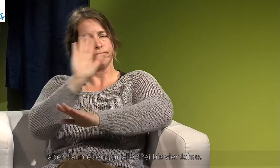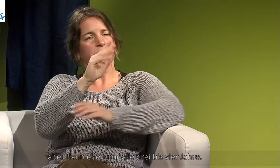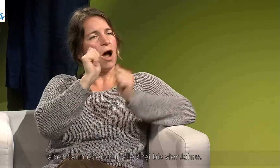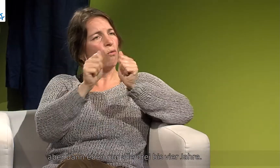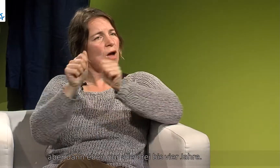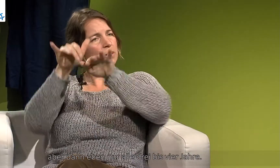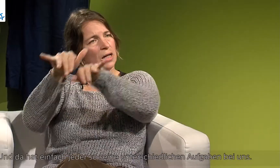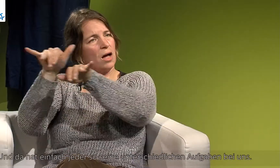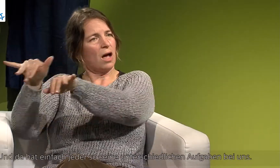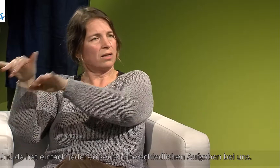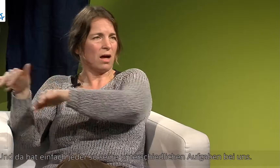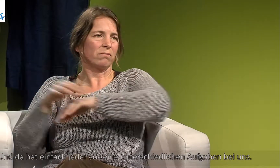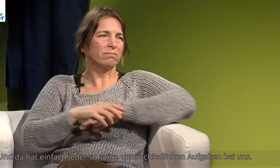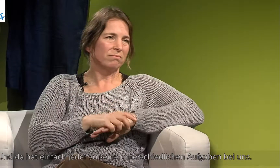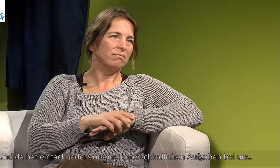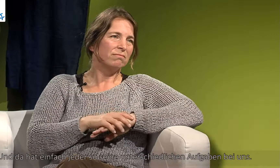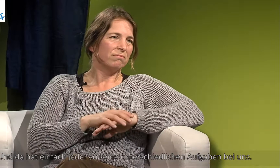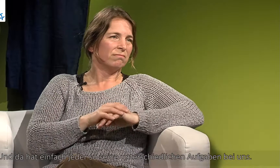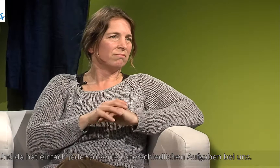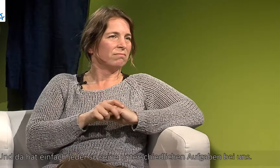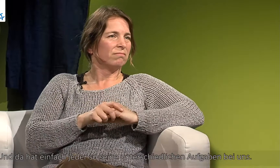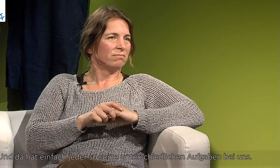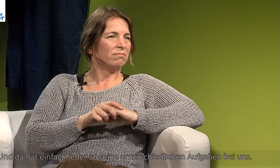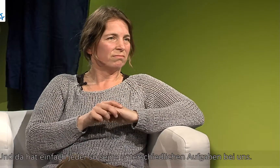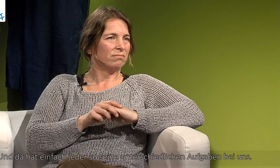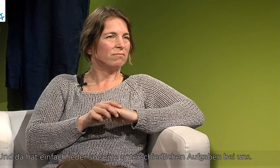vier Jahre. Und da hat einfach jeder so seine unterschiedlichen Aufgaben bei uns.